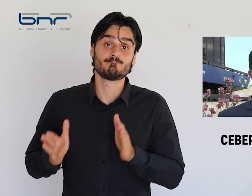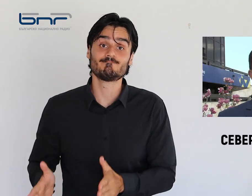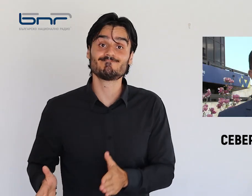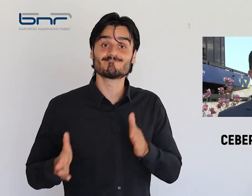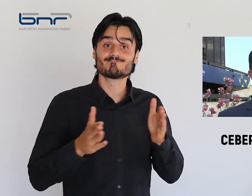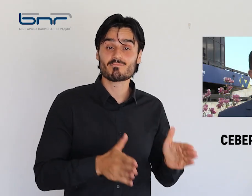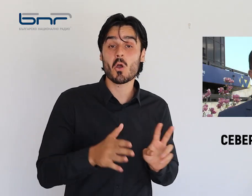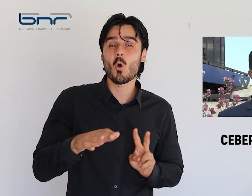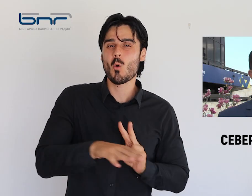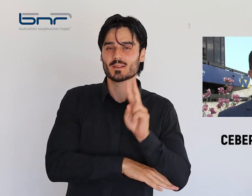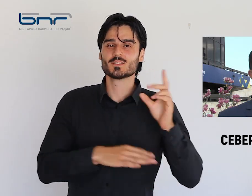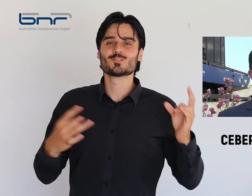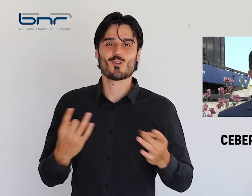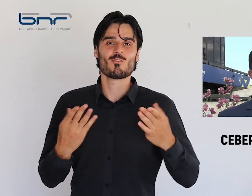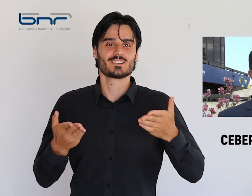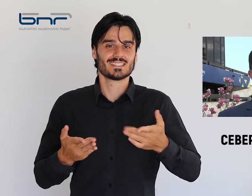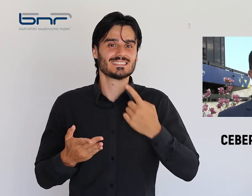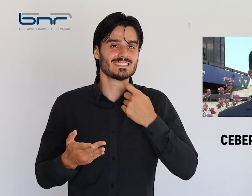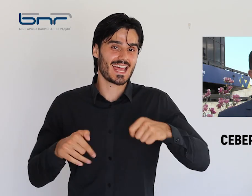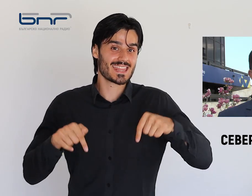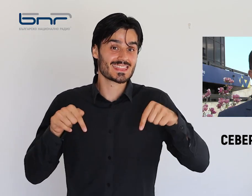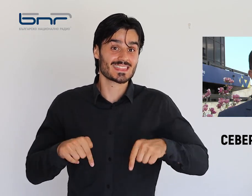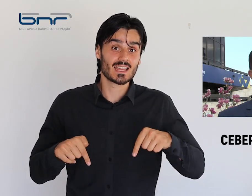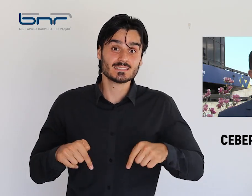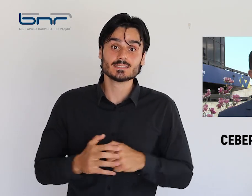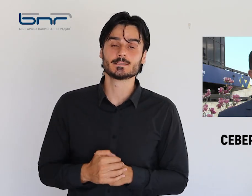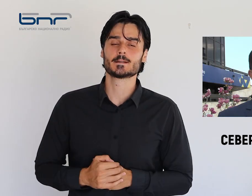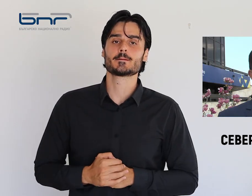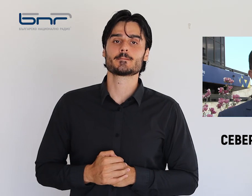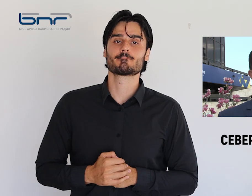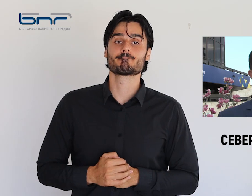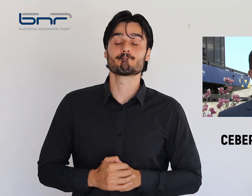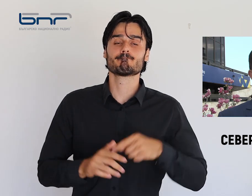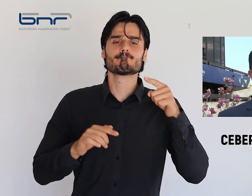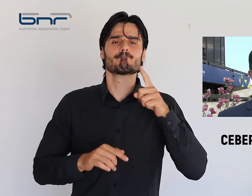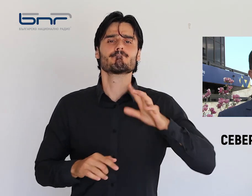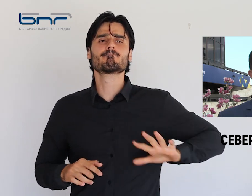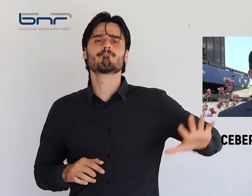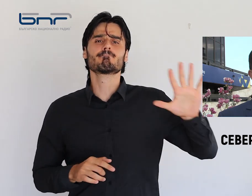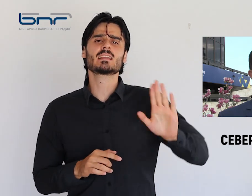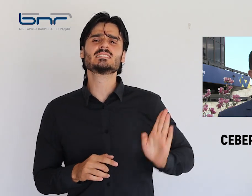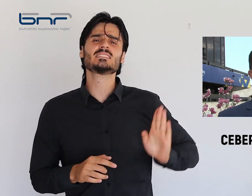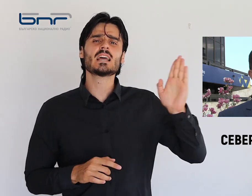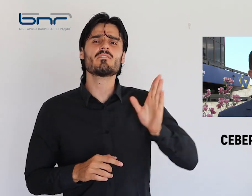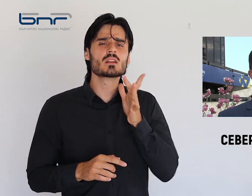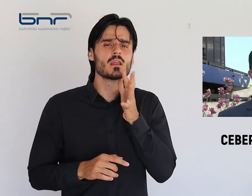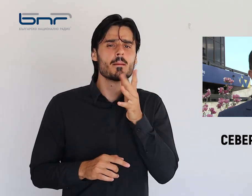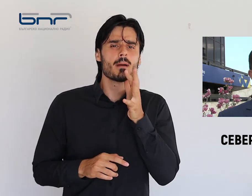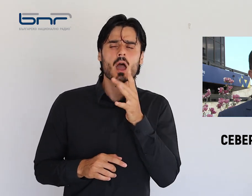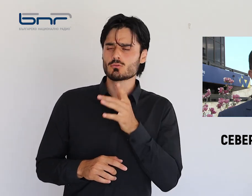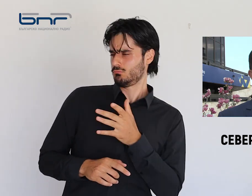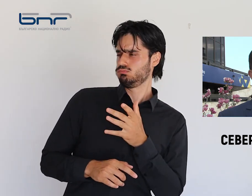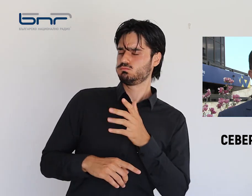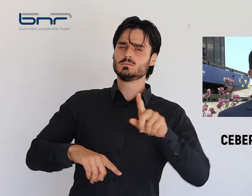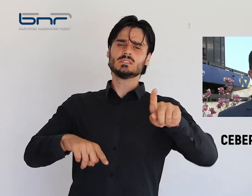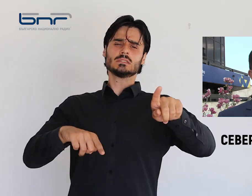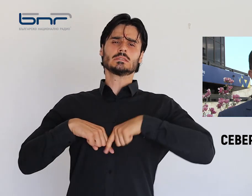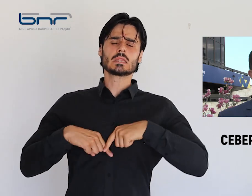Слушате обедния осведомителен бюретин на Българското национално радио. Властите в Република Северна Македония са связирали прокуратурата